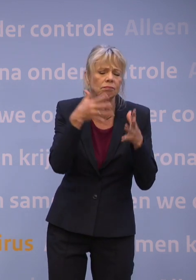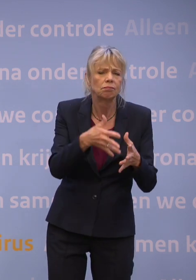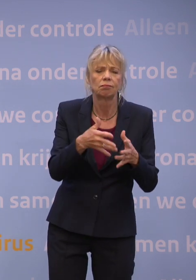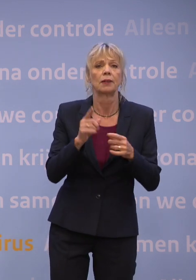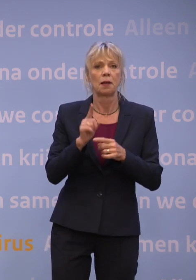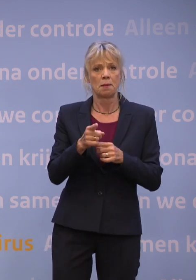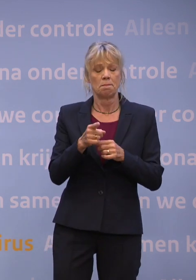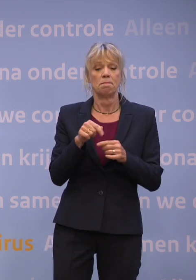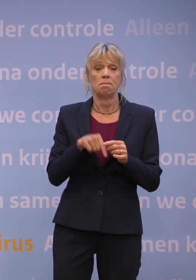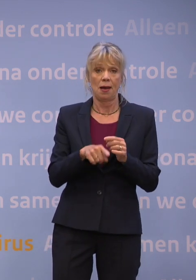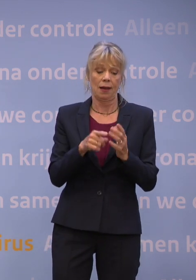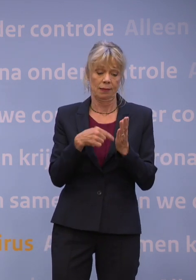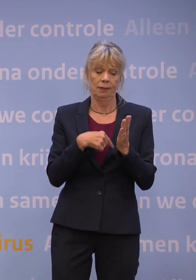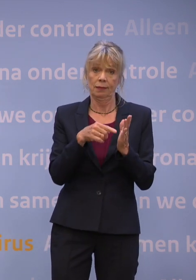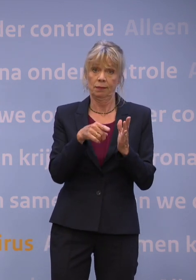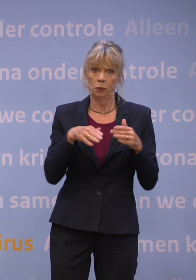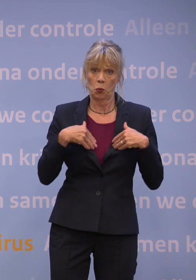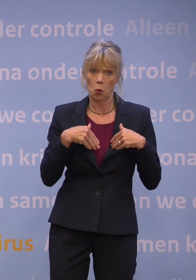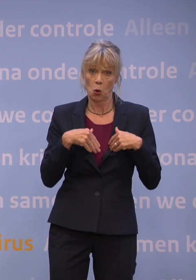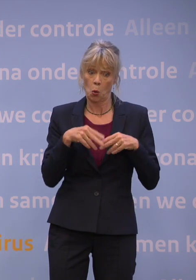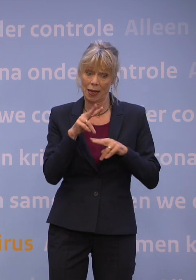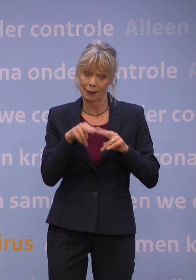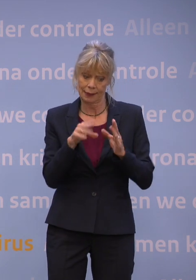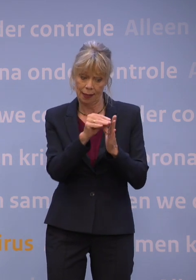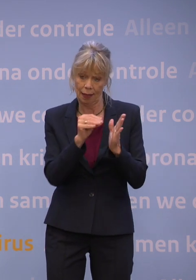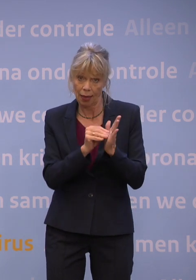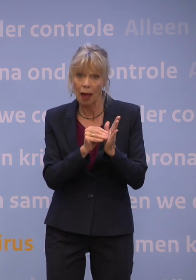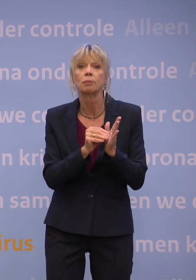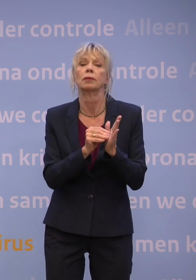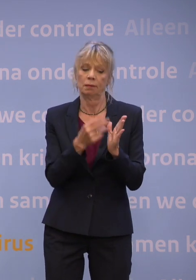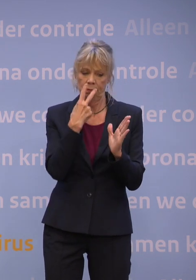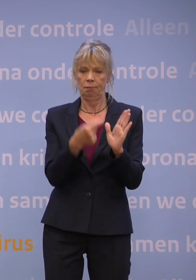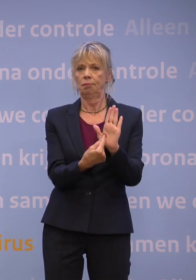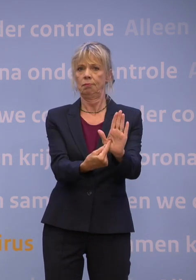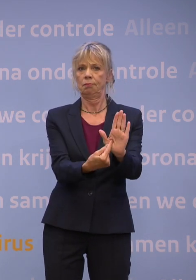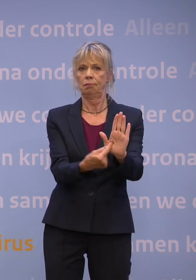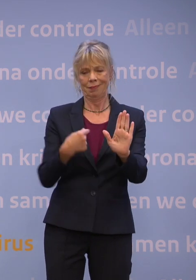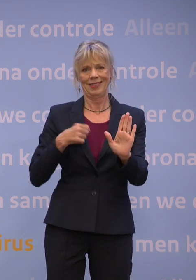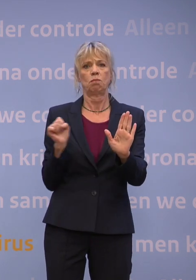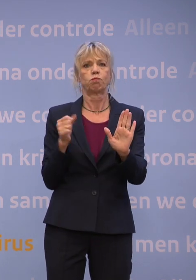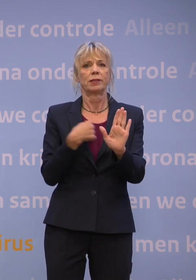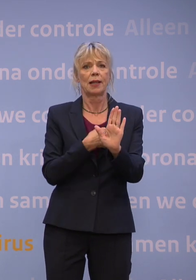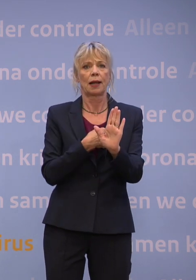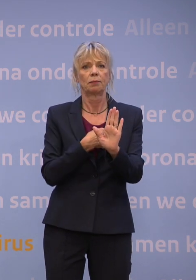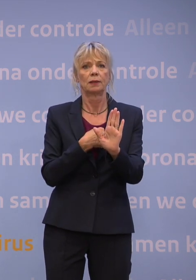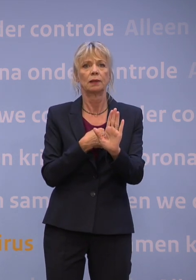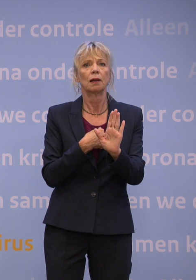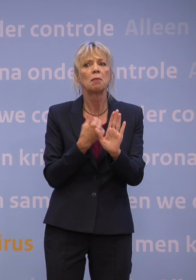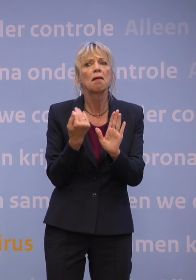Coronacheck-app kunt laten zien dat je beschermd bent, zonder dat de organisator kan zien waarom dat zo is.